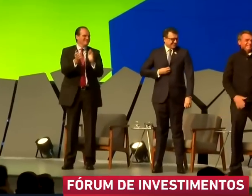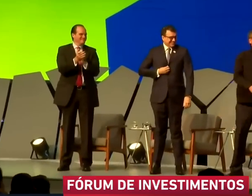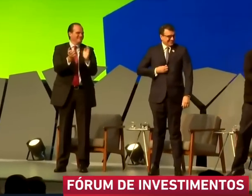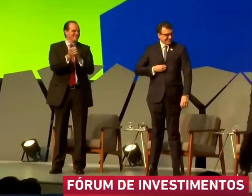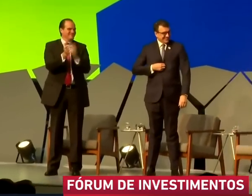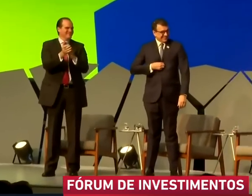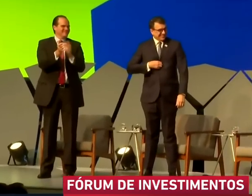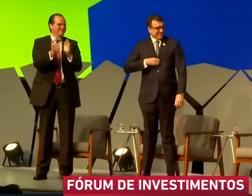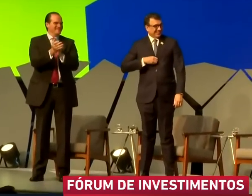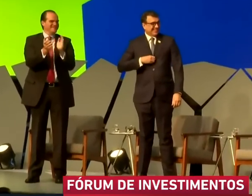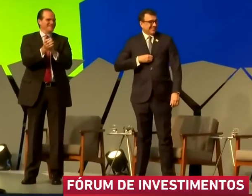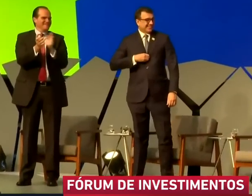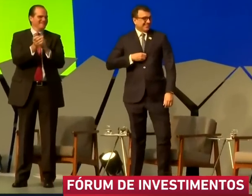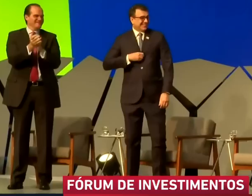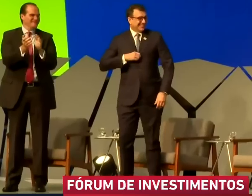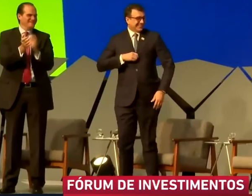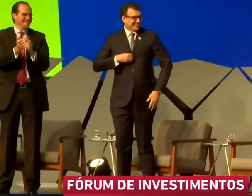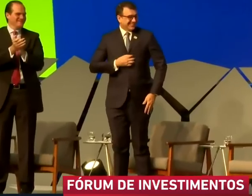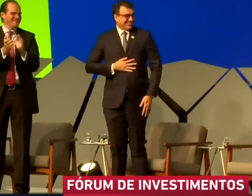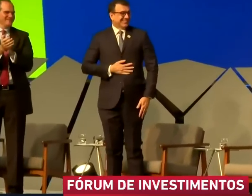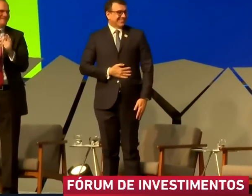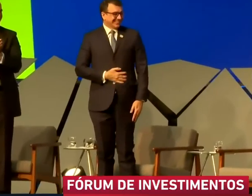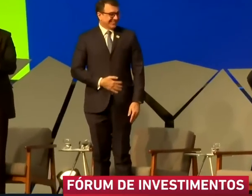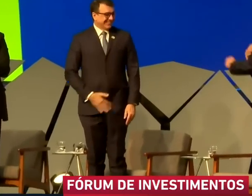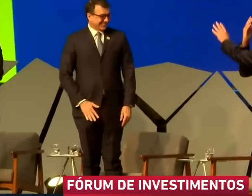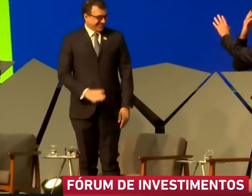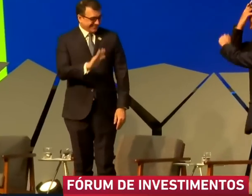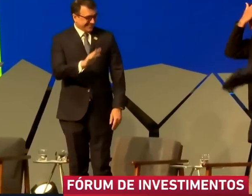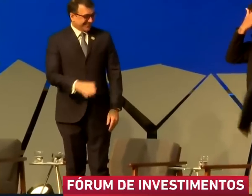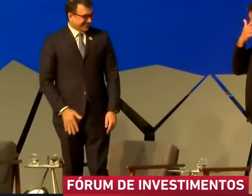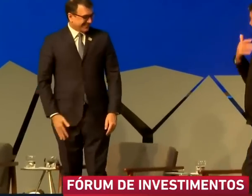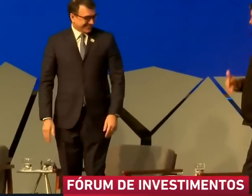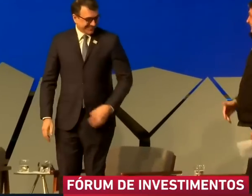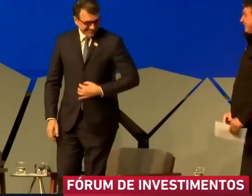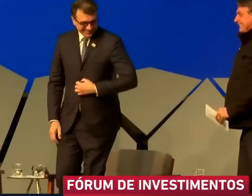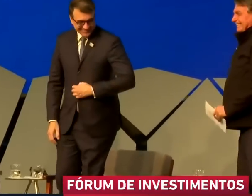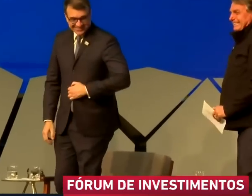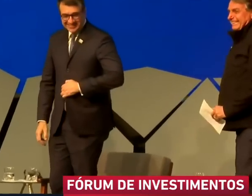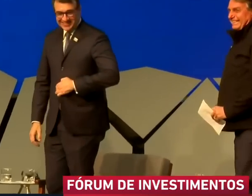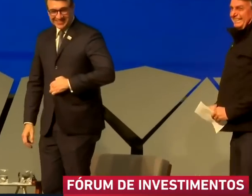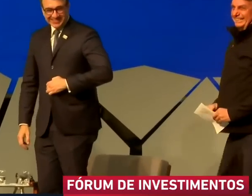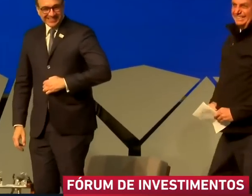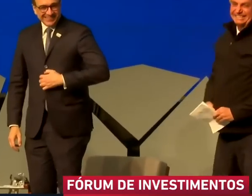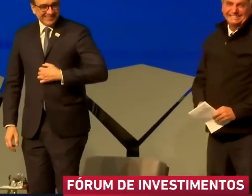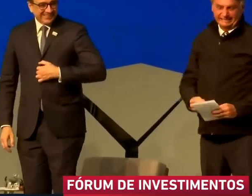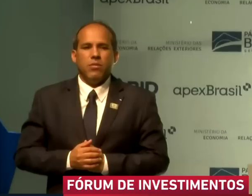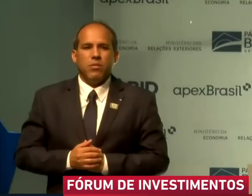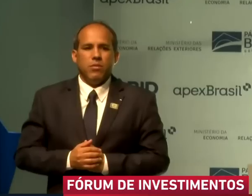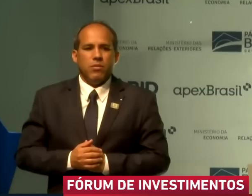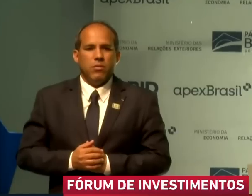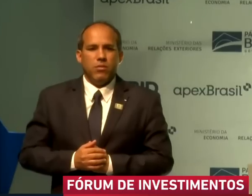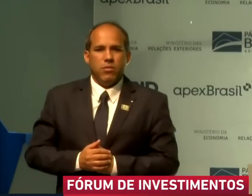críticas a membros do Supremo Tribunal Federal. Os ministros Alexandre de Moraes, Luiz Roberto Barroso e Luiz Edson Fachin.